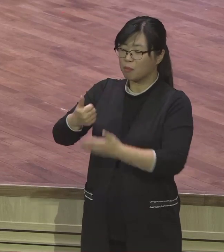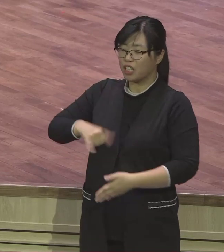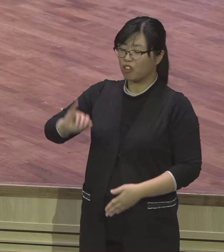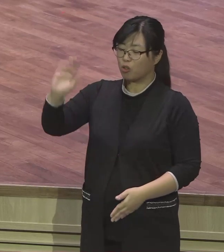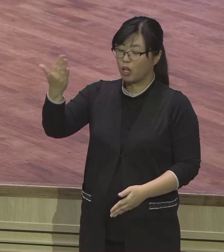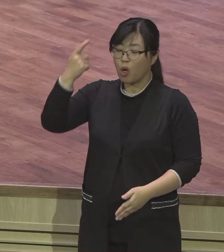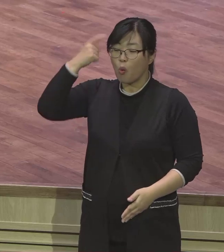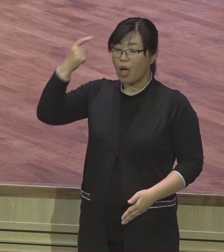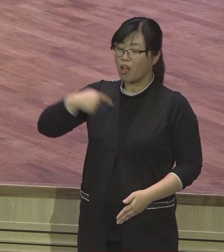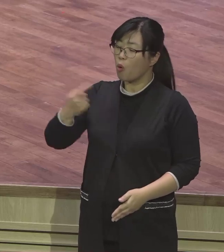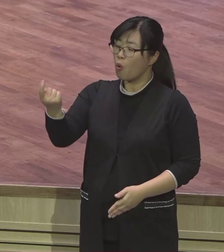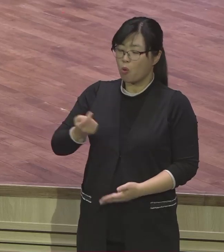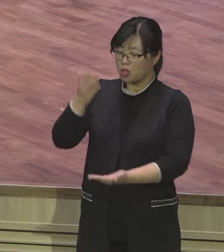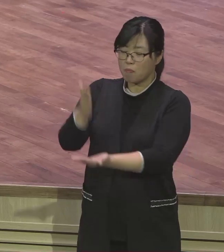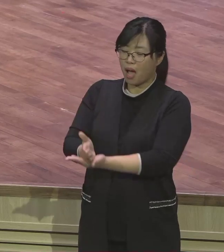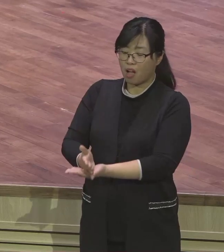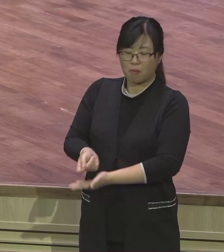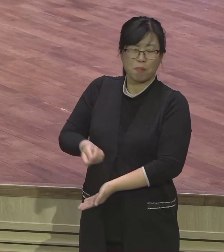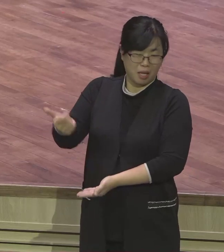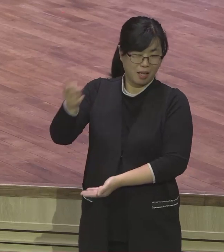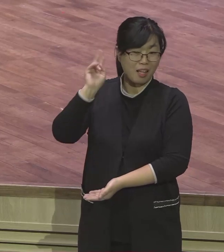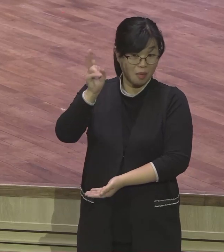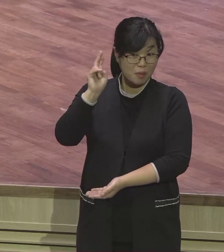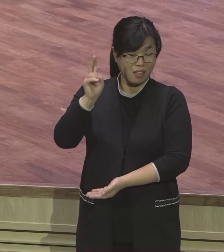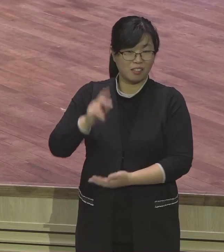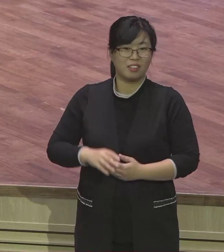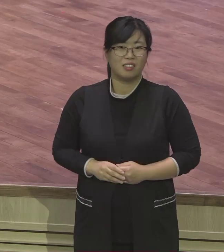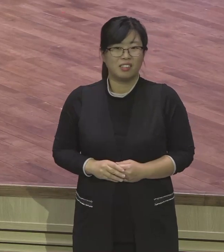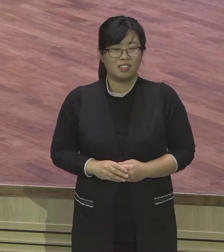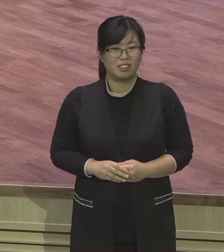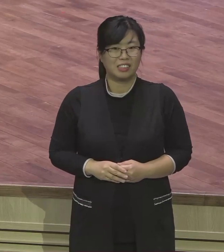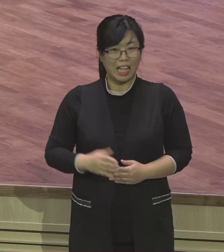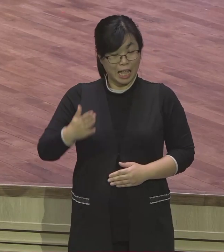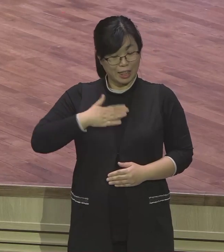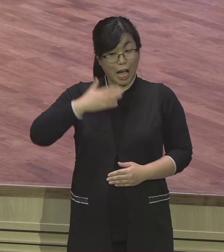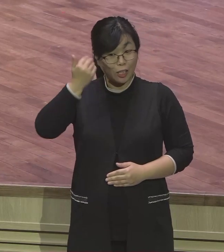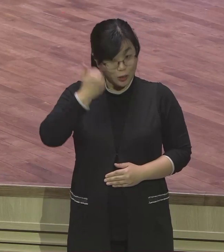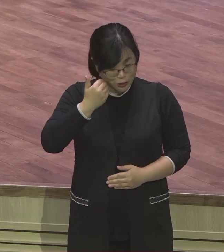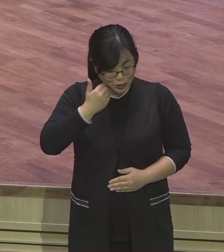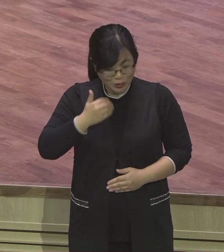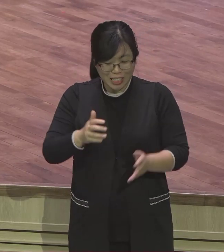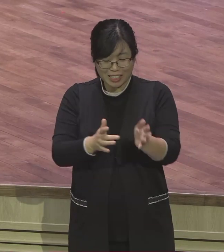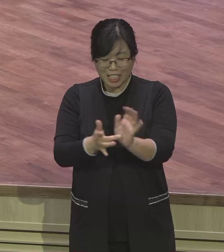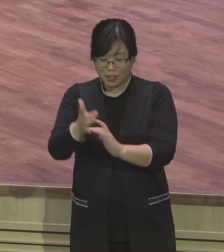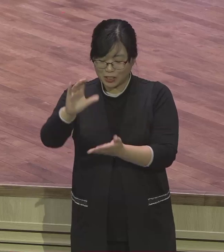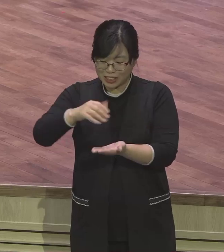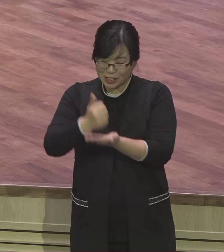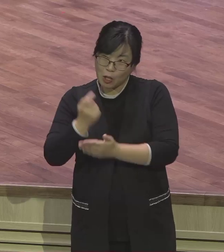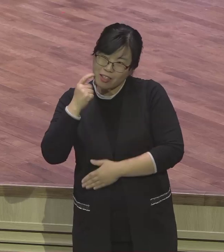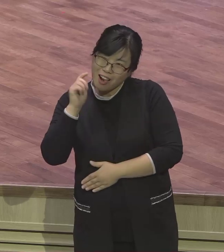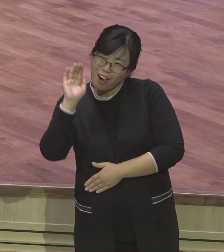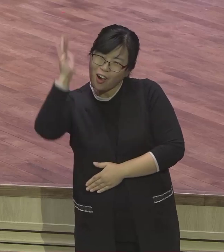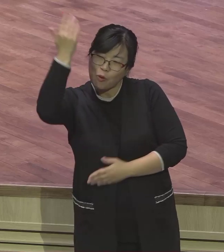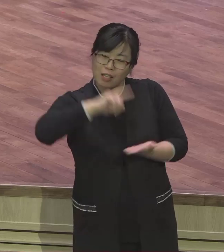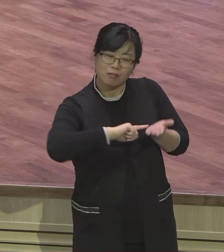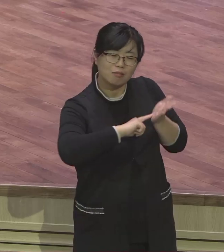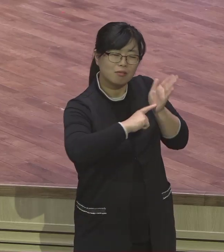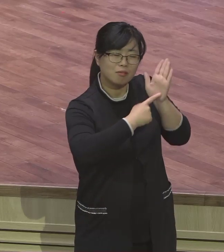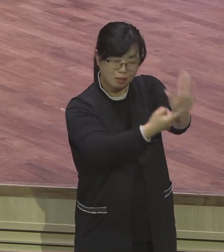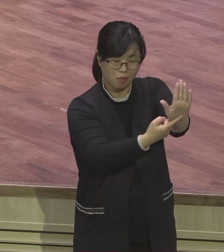나는 사는 게 예수 그리스도를 드러내는 극장이다. 연출을 해야 돼. 그래서 이 어디 가든지 뭘